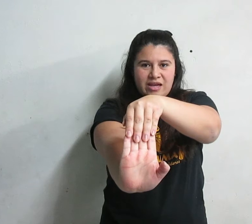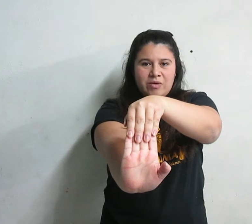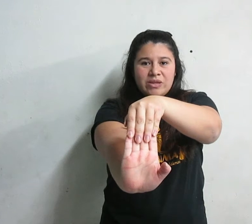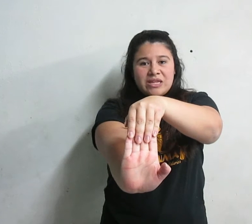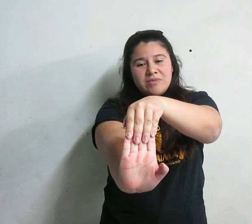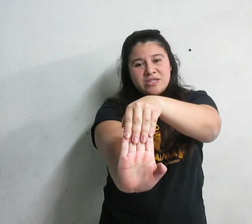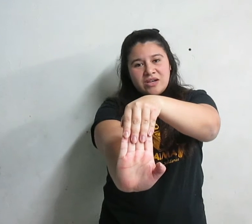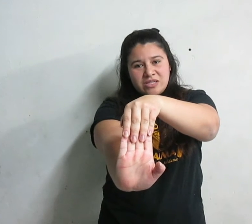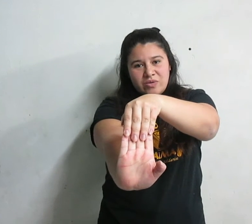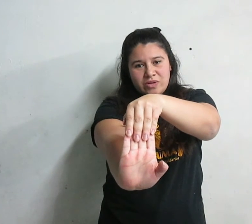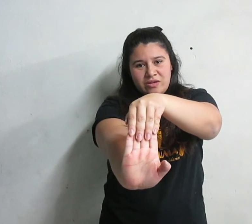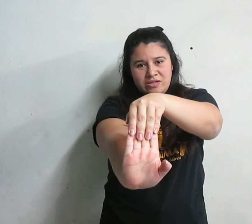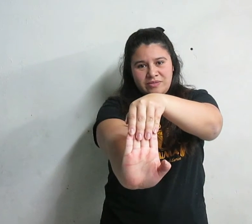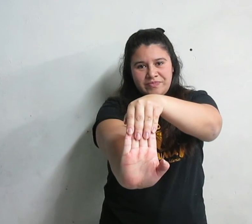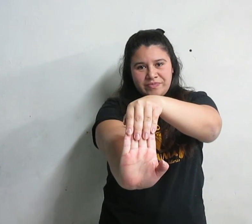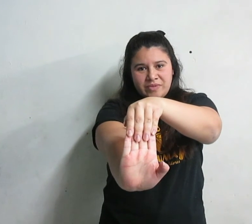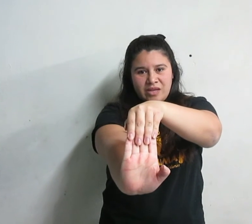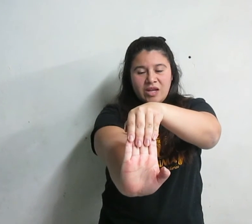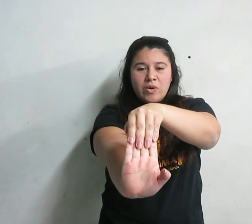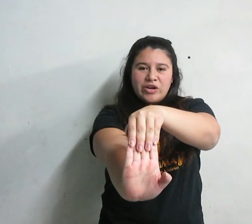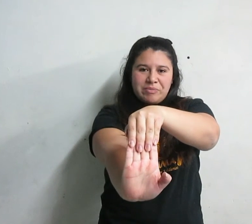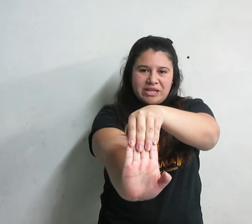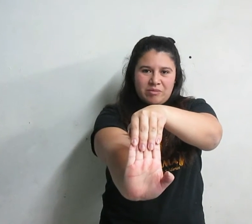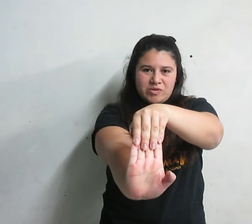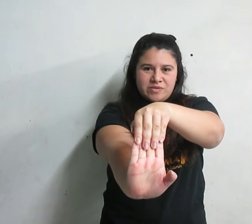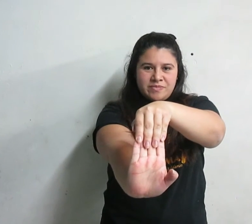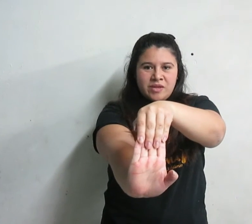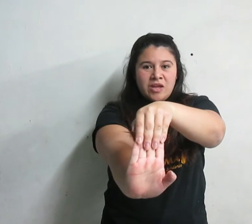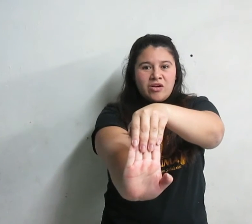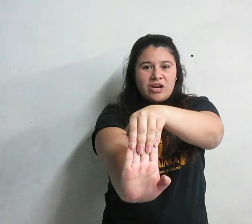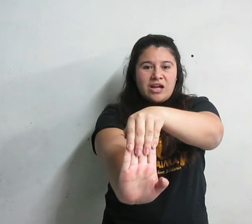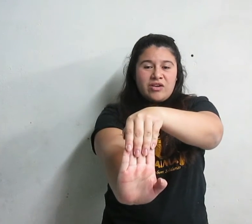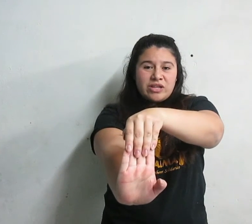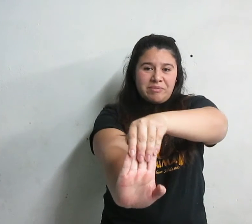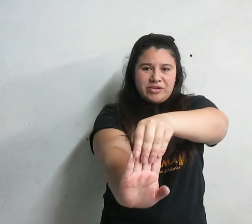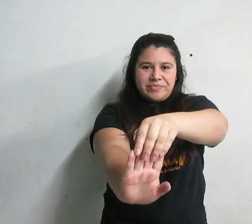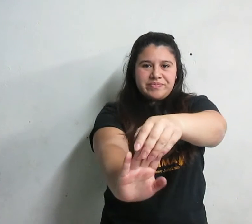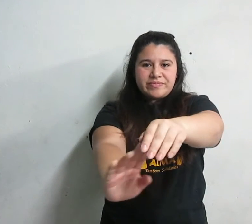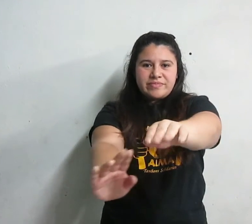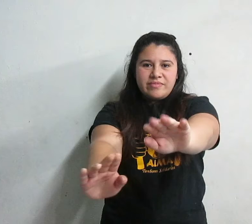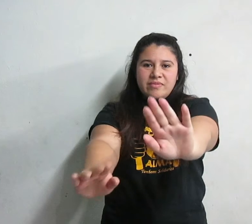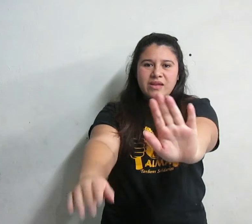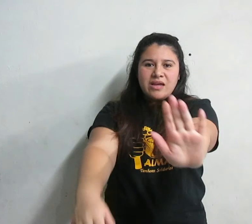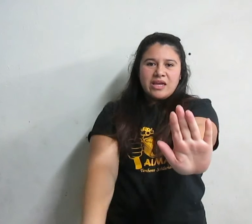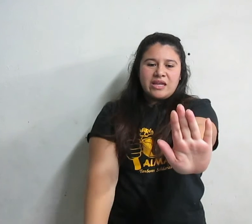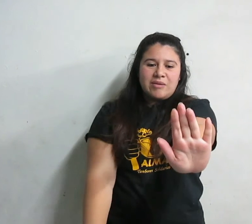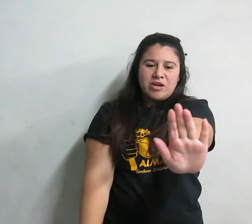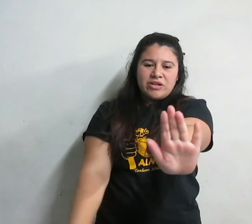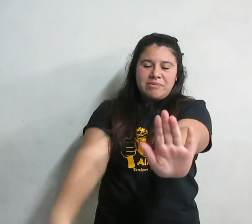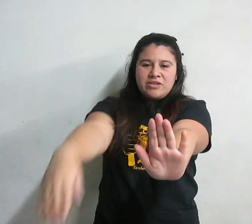Aguantamos 5 segundos y luego repetimos con la otra mano. Estiramos la otra mano,